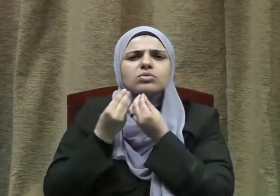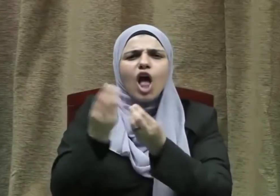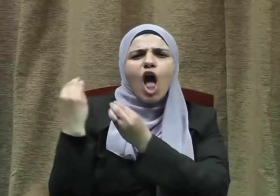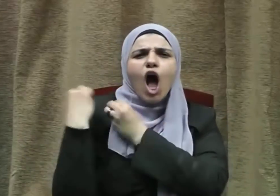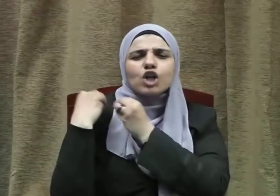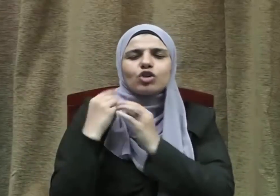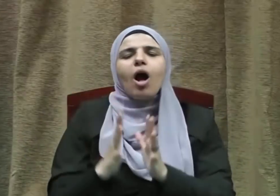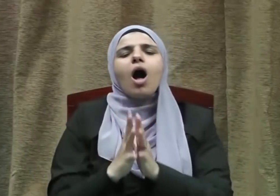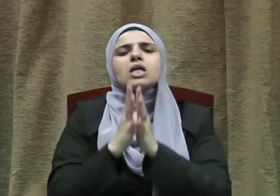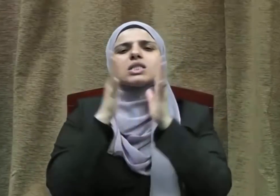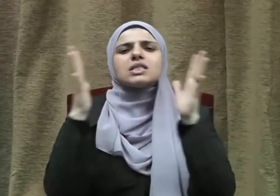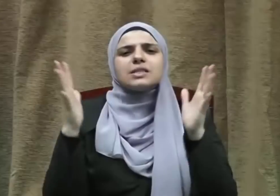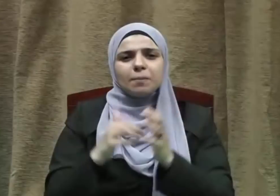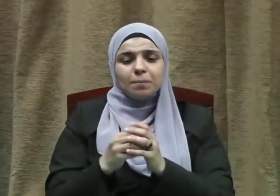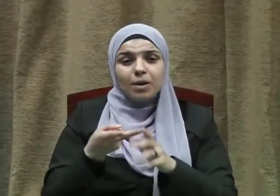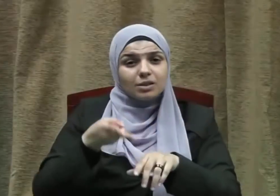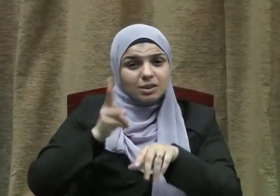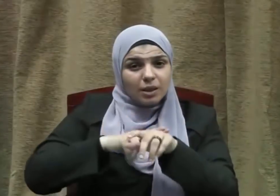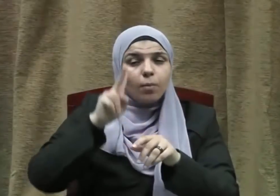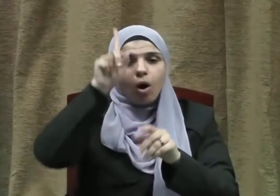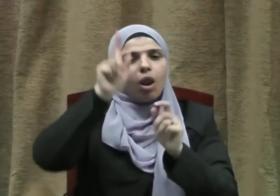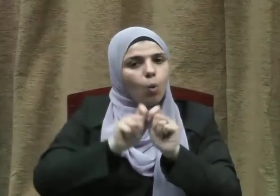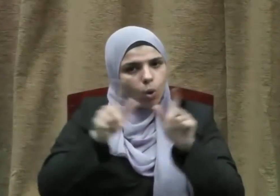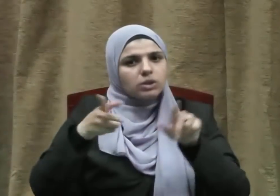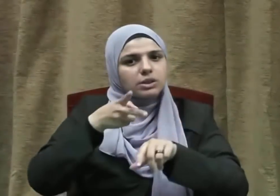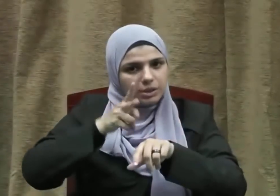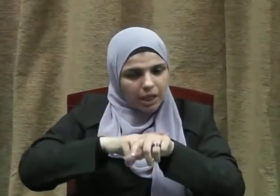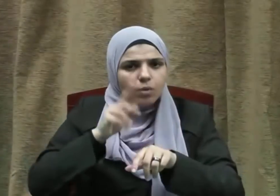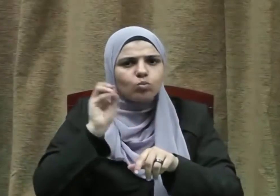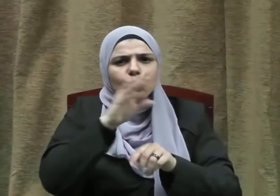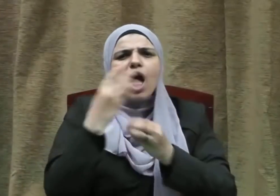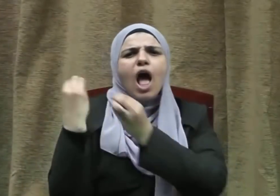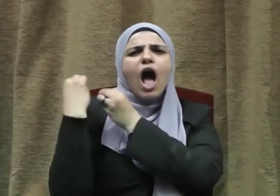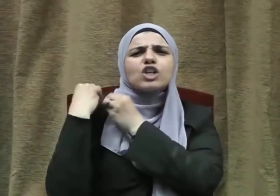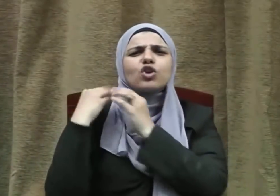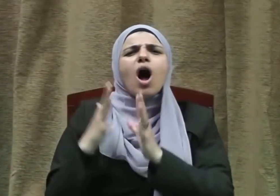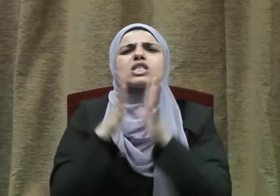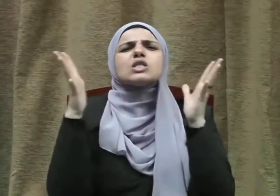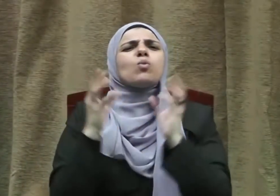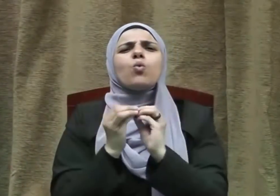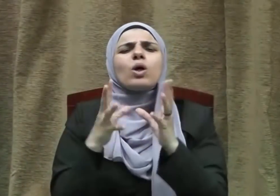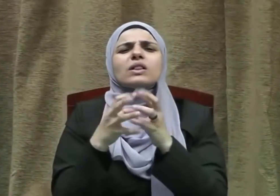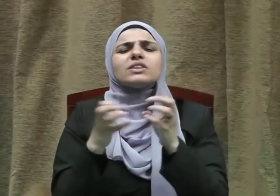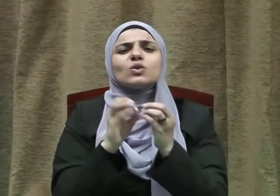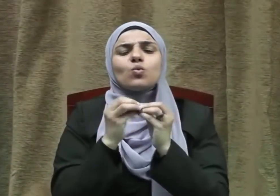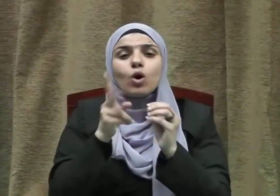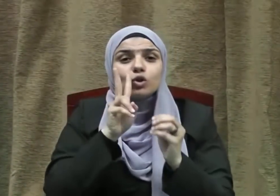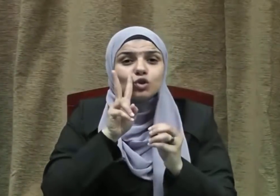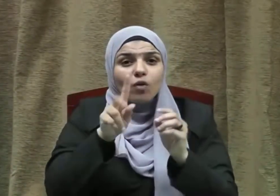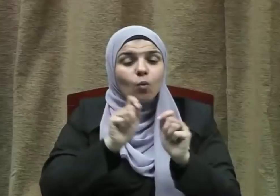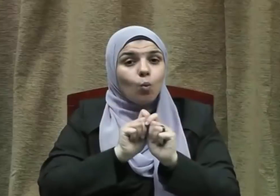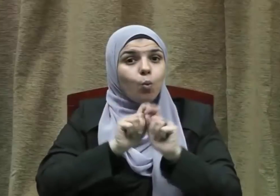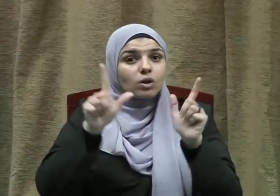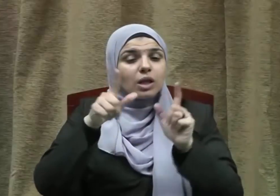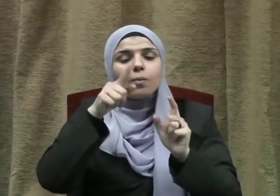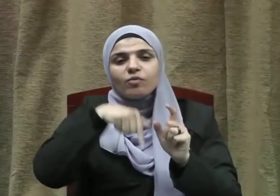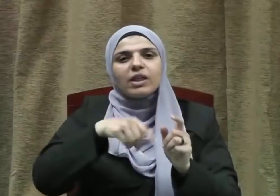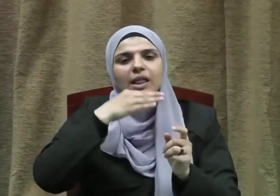عَظِيمًا ثم بين سبحانه هذا الأجر العظيم في موضع آخر من كتابه